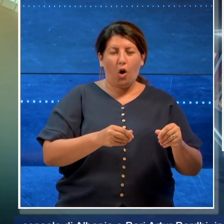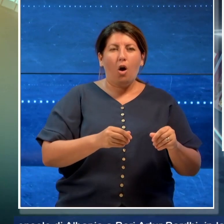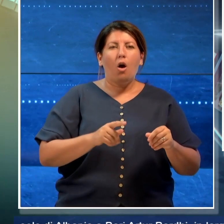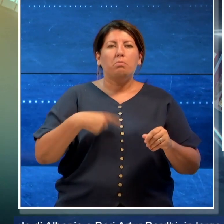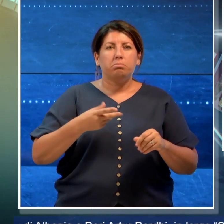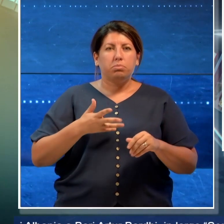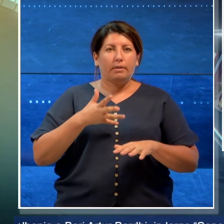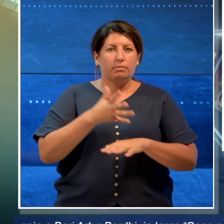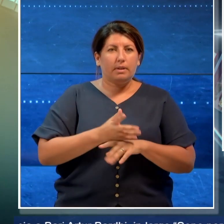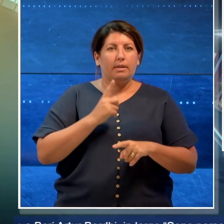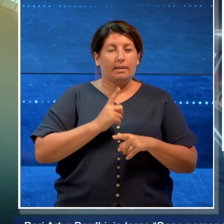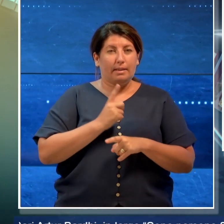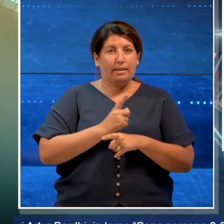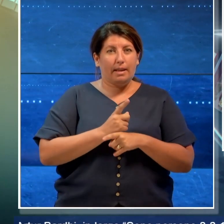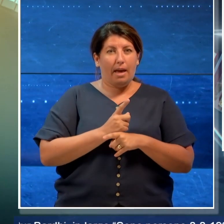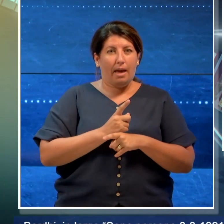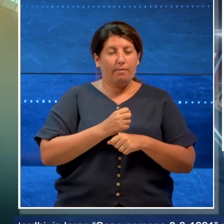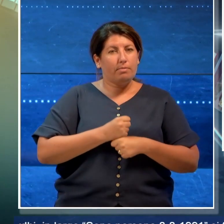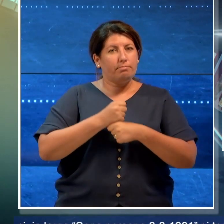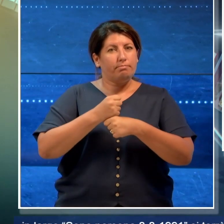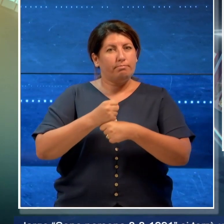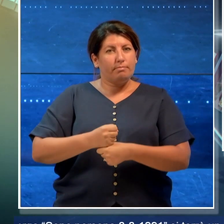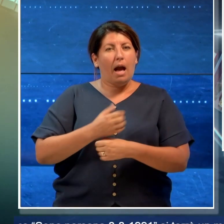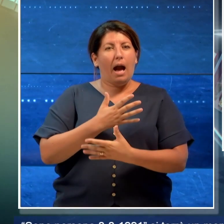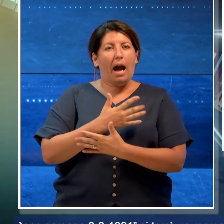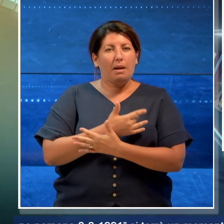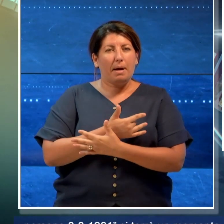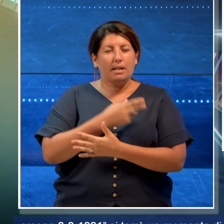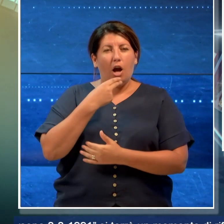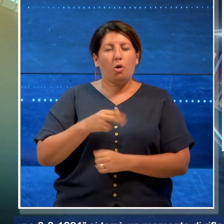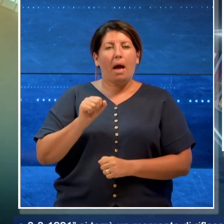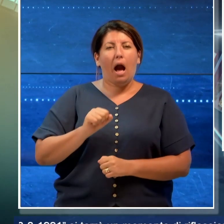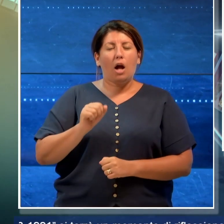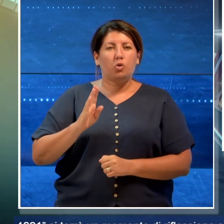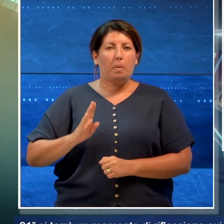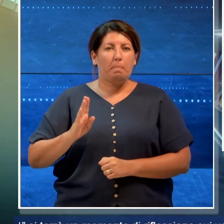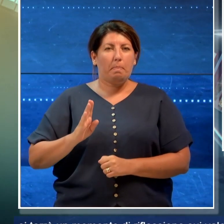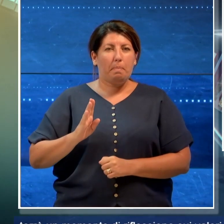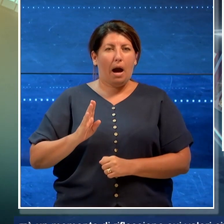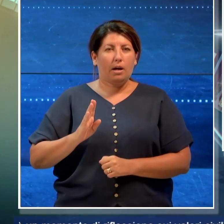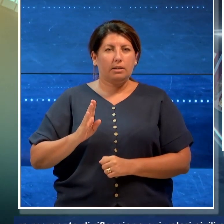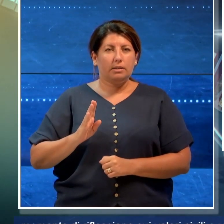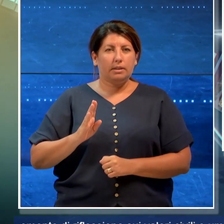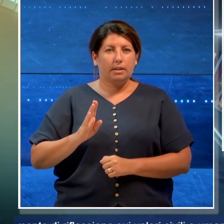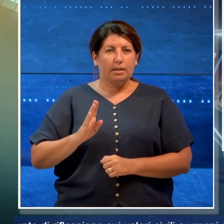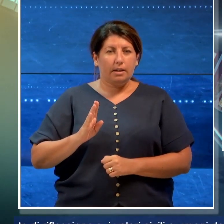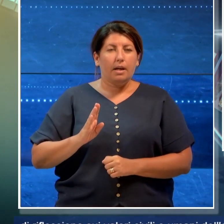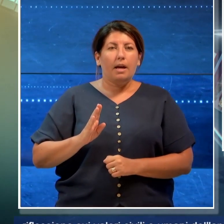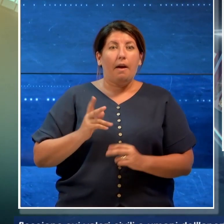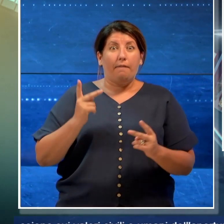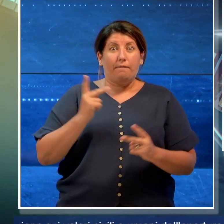console di Albania a Bari, Artur Bardi. In largo sono persone 8-8